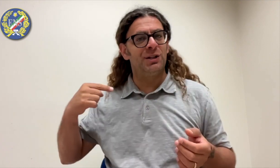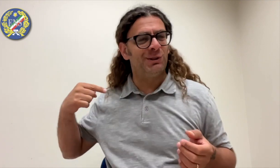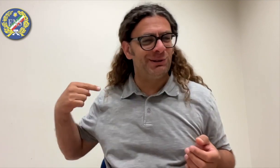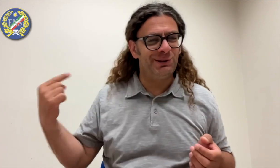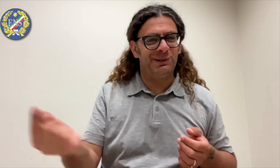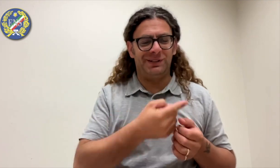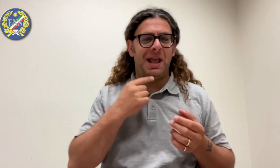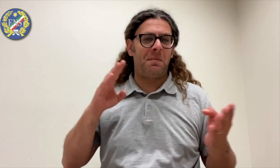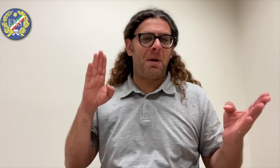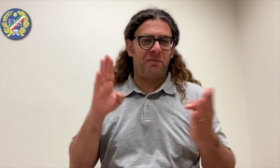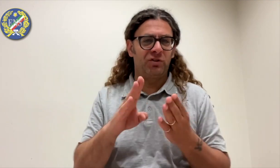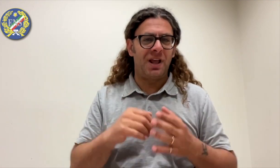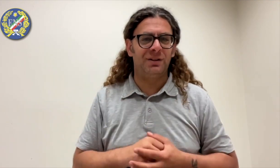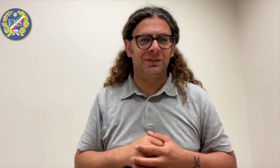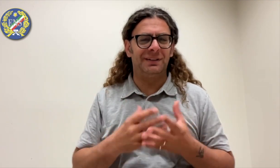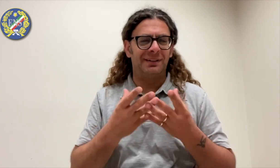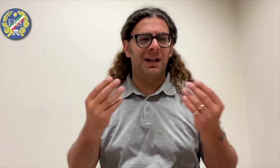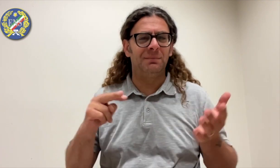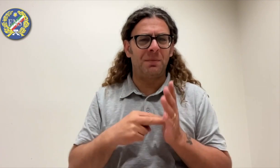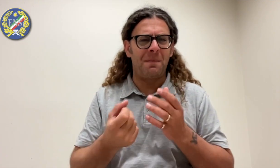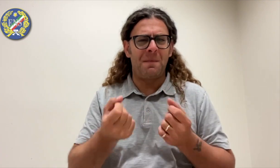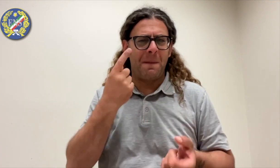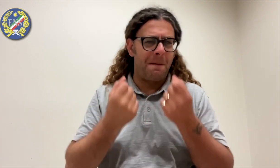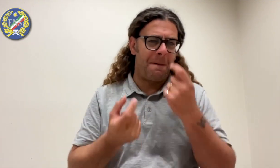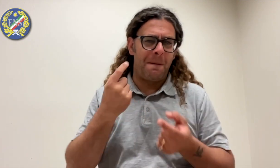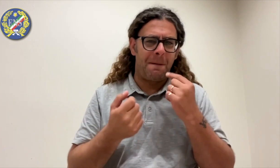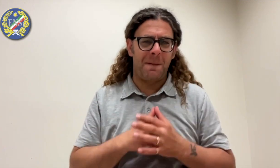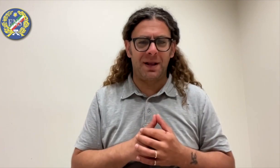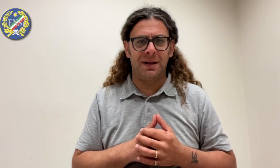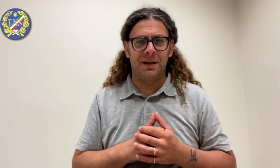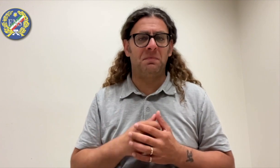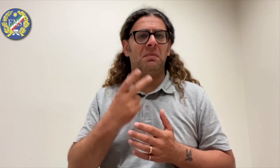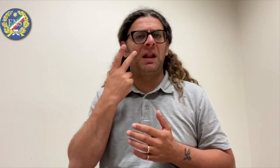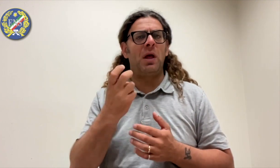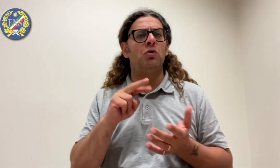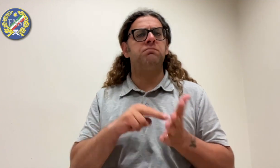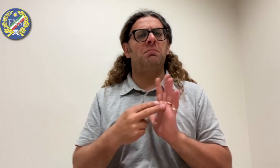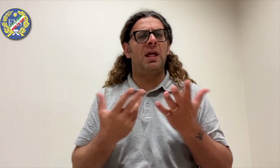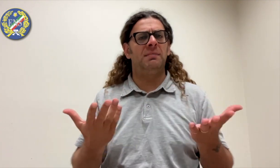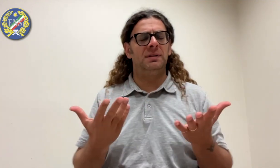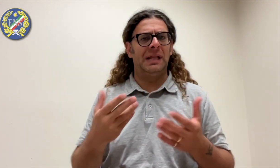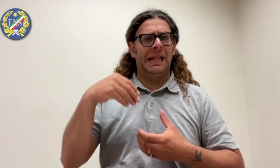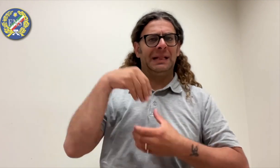però noi membri dell'Assemblea Nazionale abbiamo affrontato prendendo in esame i diversi problemi che sono emersi.